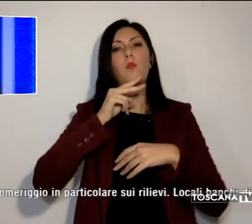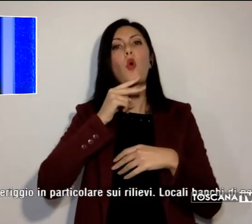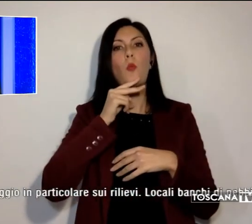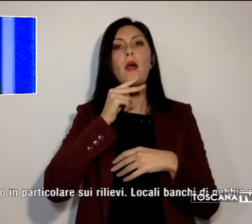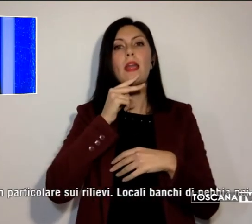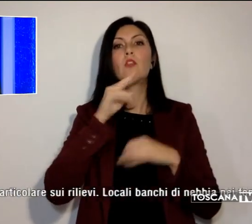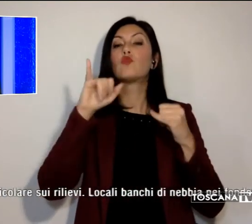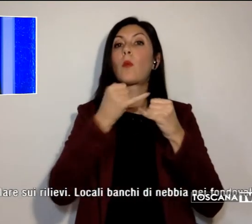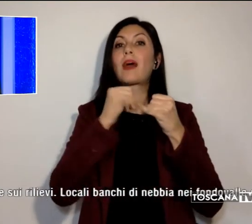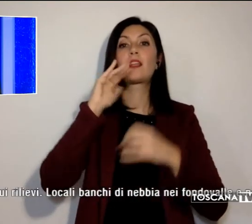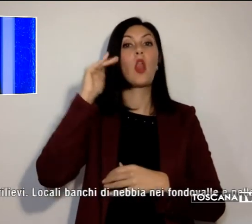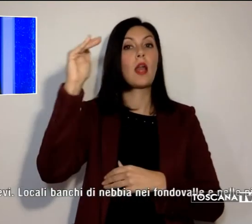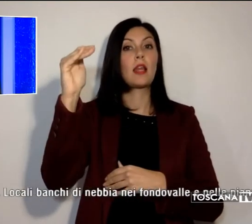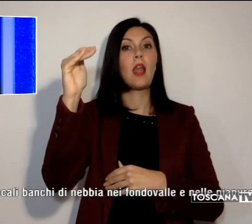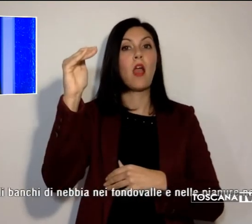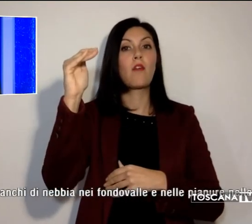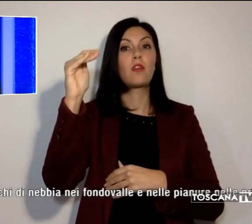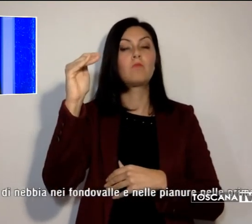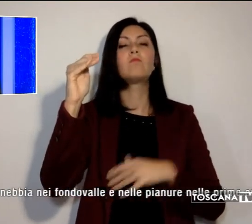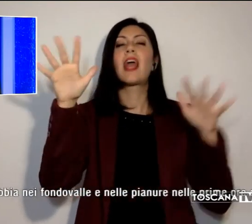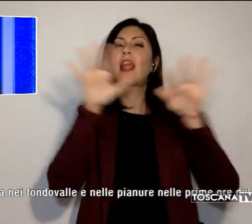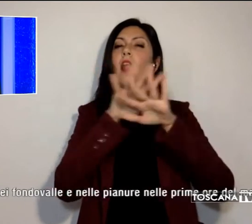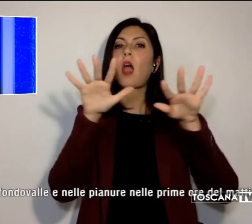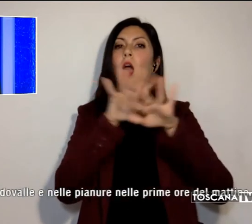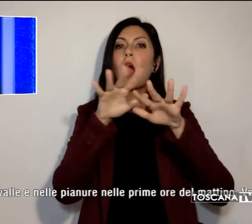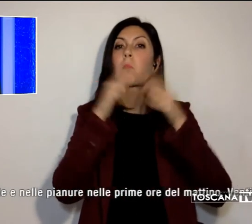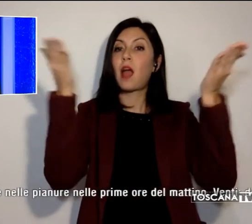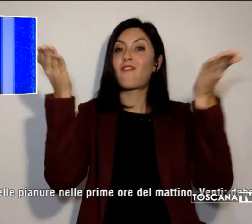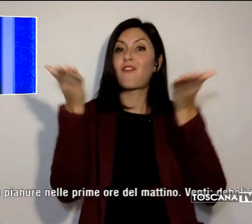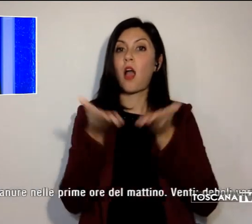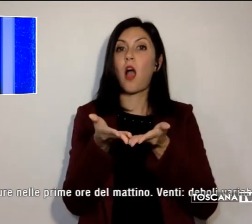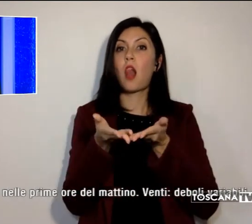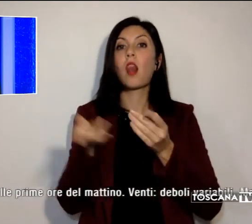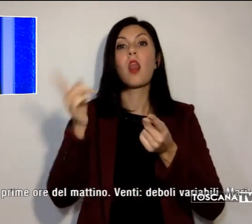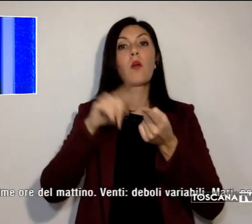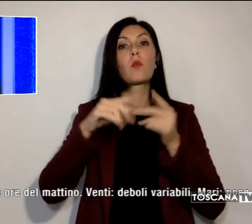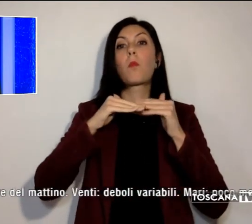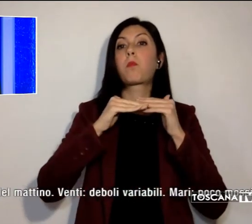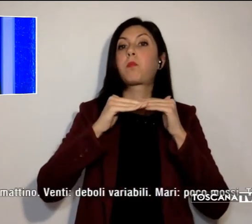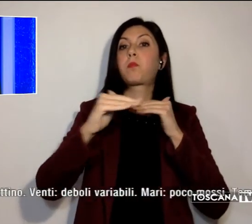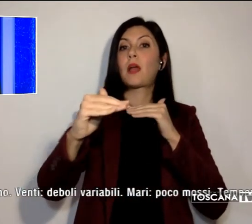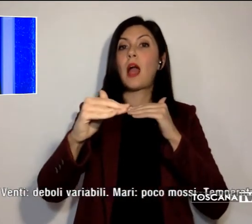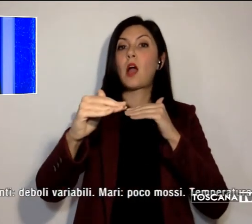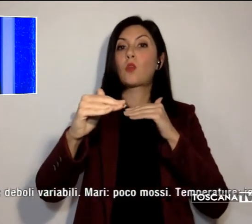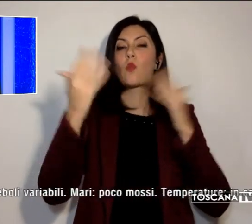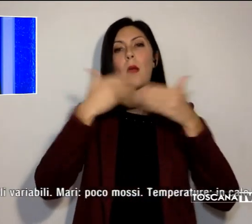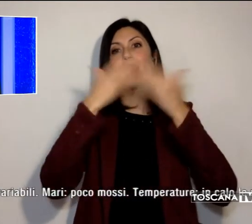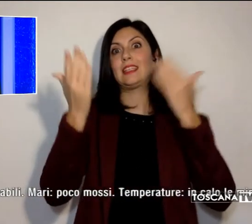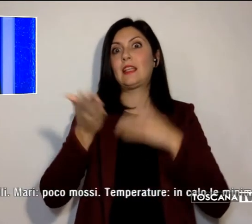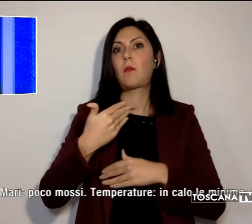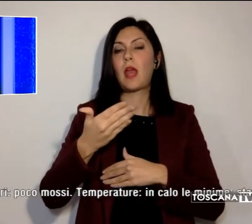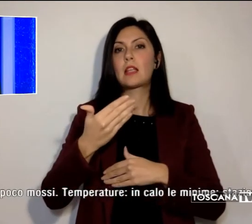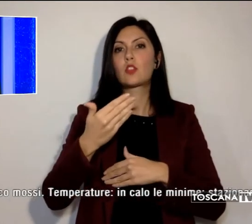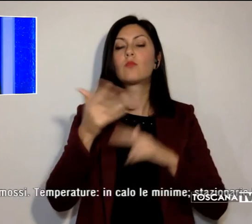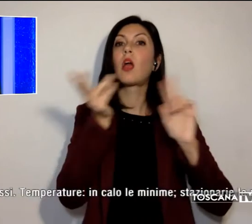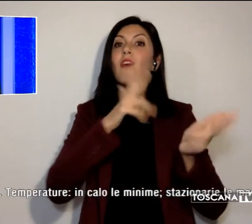sui rilievi. Locali banchi di nebbia nei fondovalle e nelle pianure, nelle prime ore del mattino. Venti